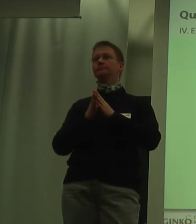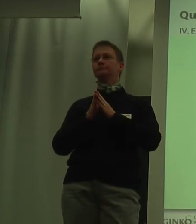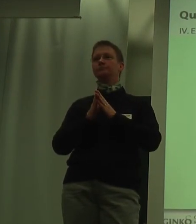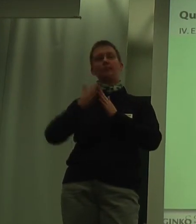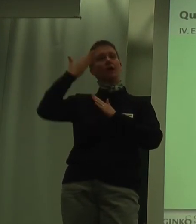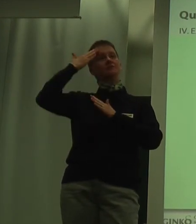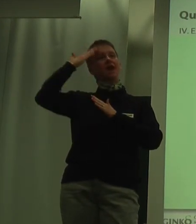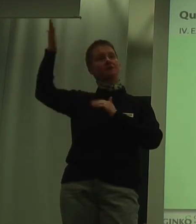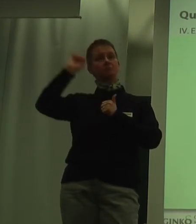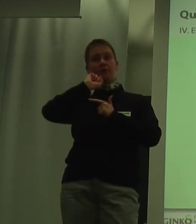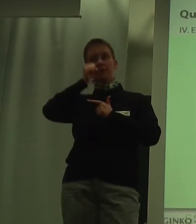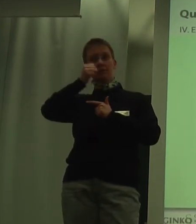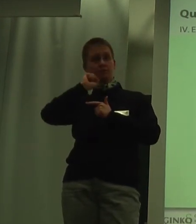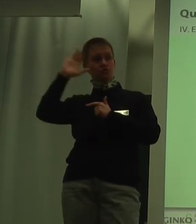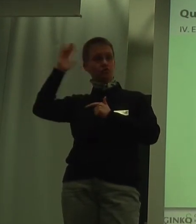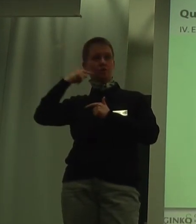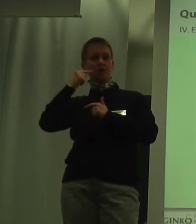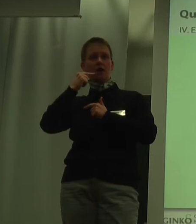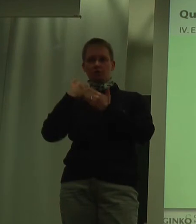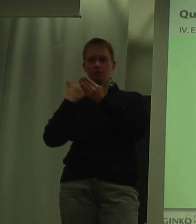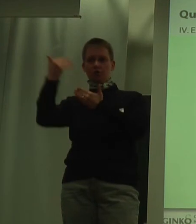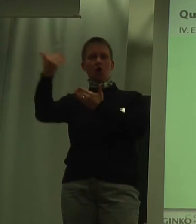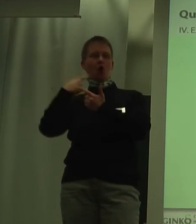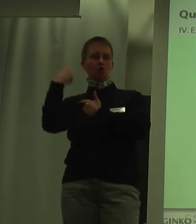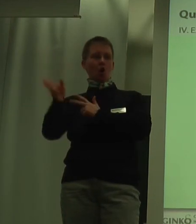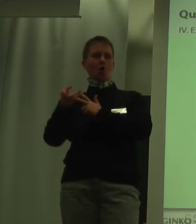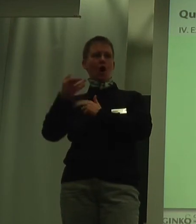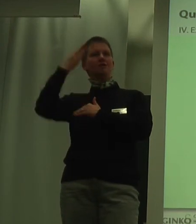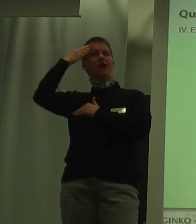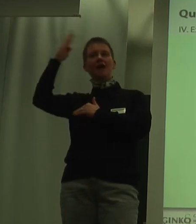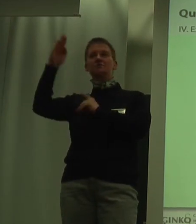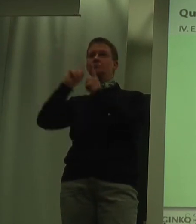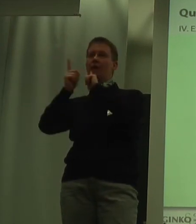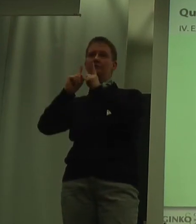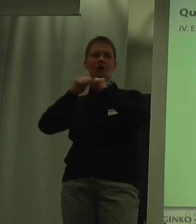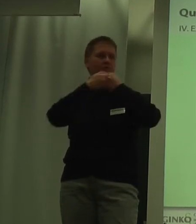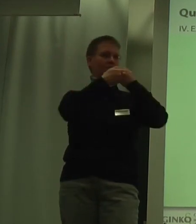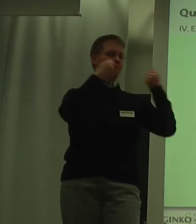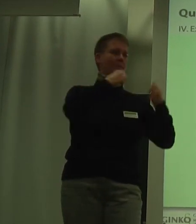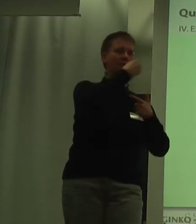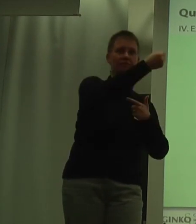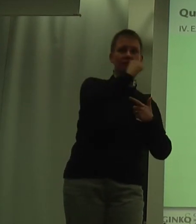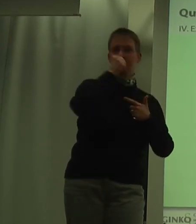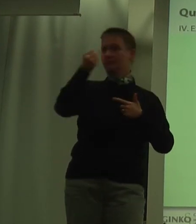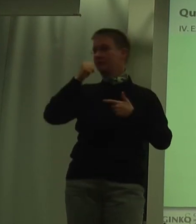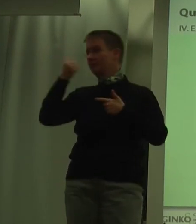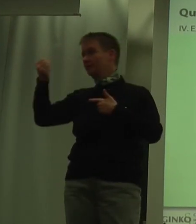Experten-Interviews, hatte ich gesagt, stehen noch an. Mit Experten aus den Verbänden, aber auch auf